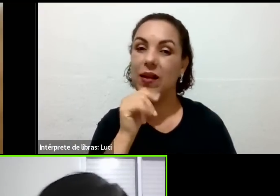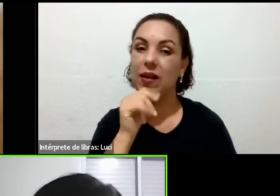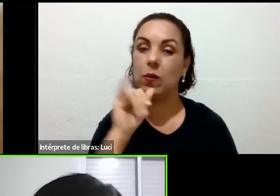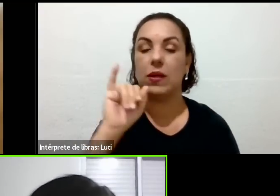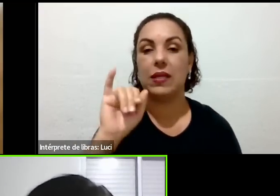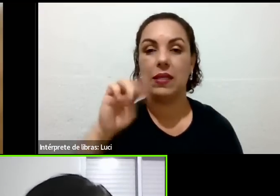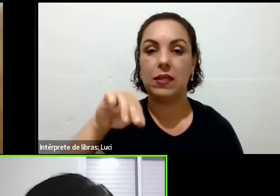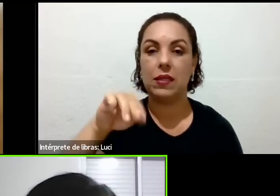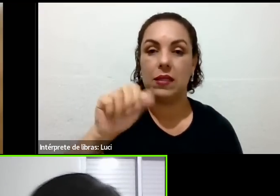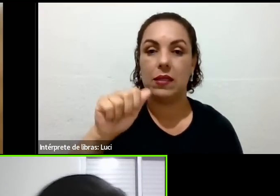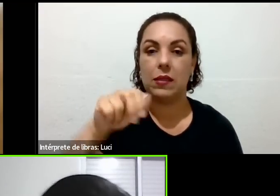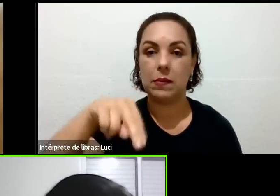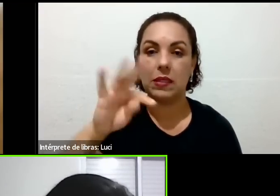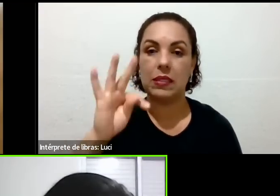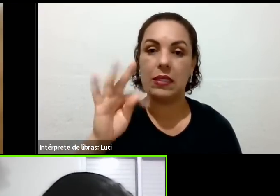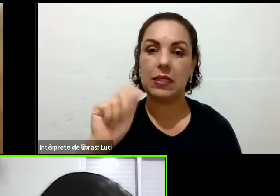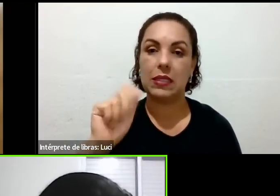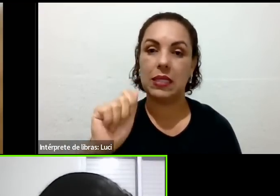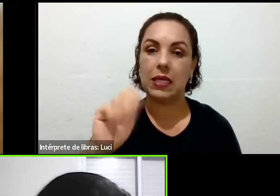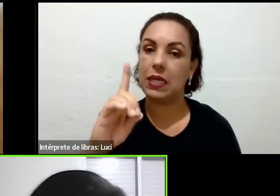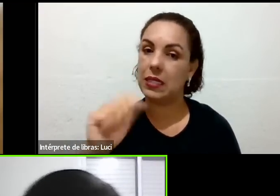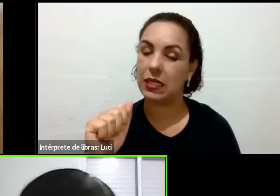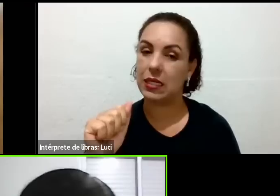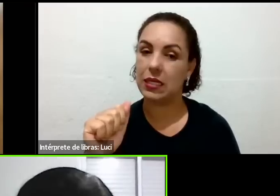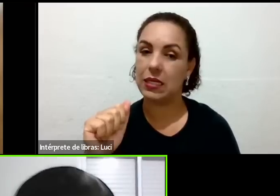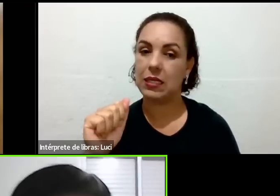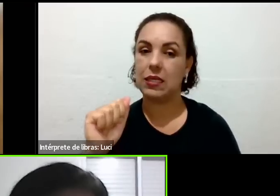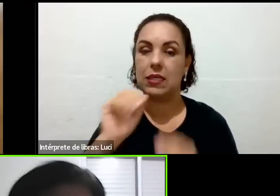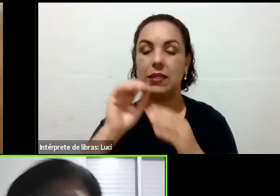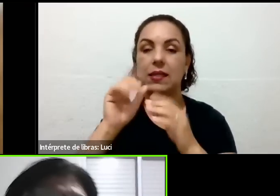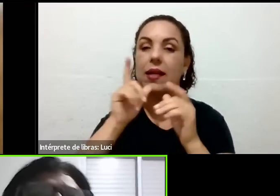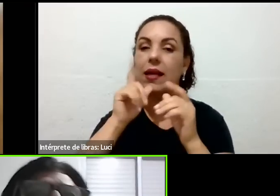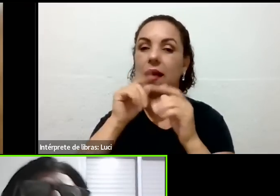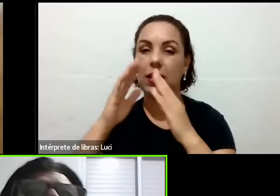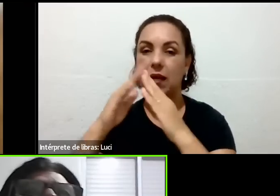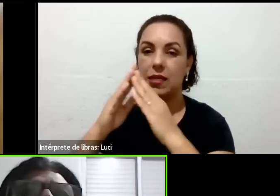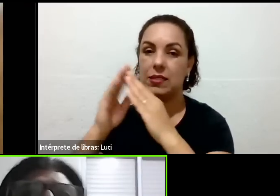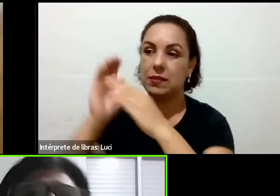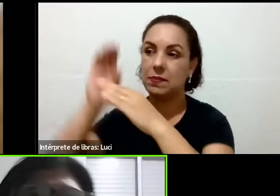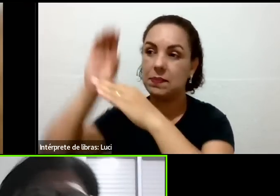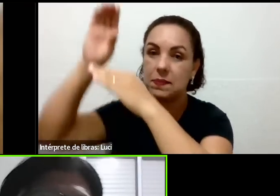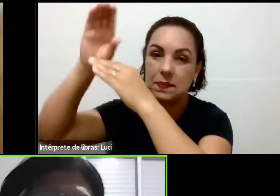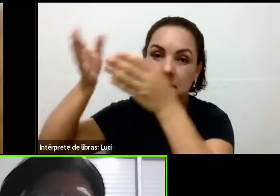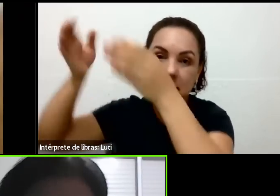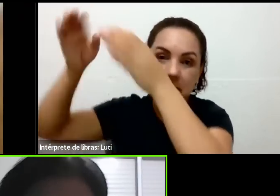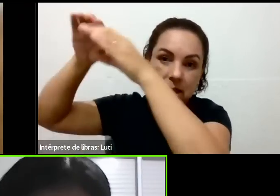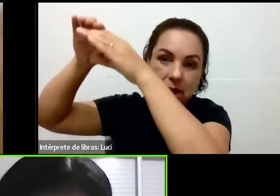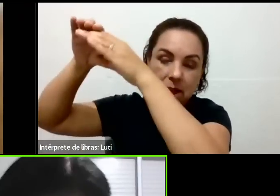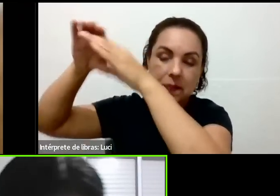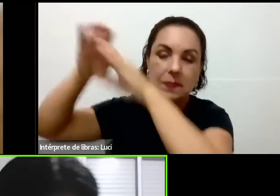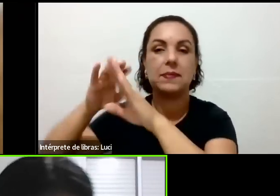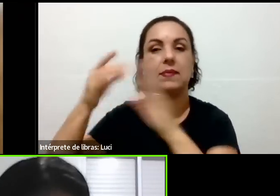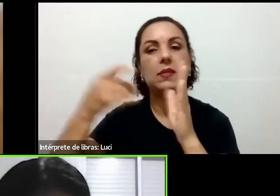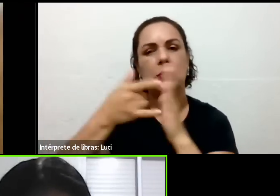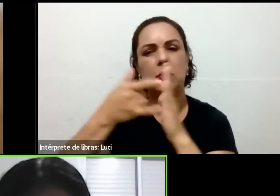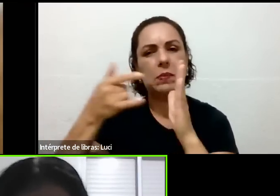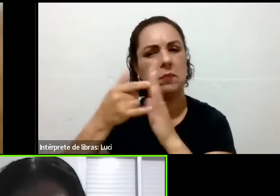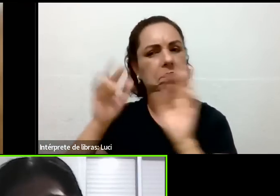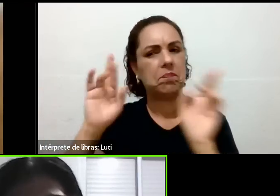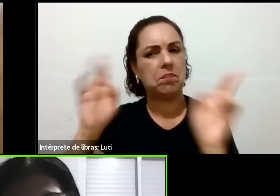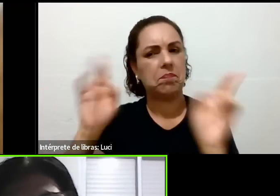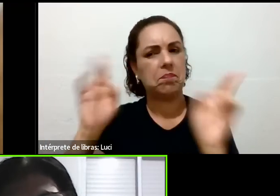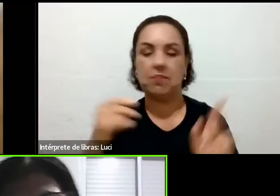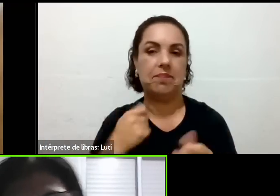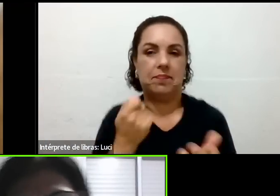Que coloca água na caixa d'água, tudo aí, a gente não comprou. e daí, quando ela, eu vi o